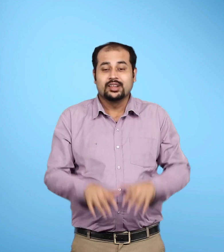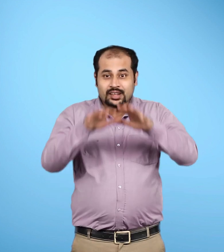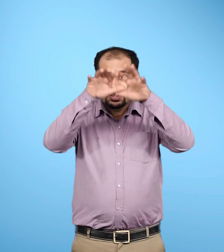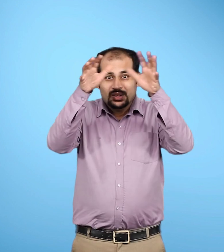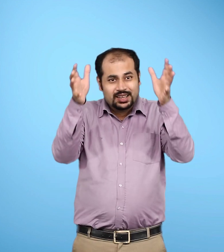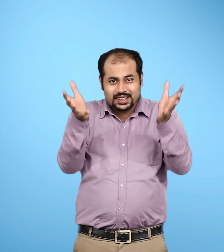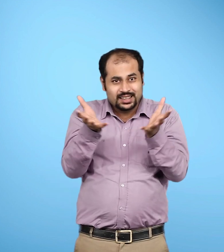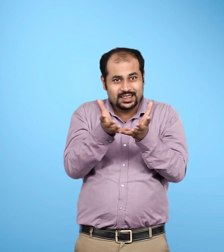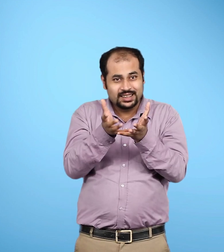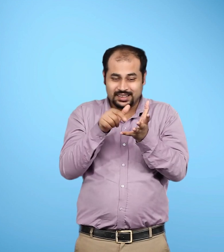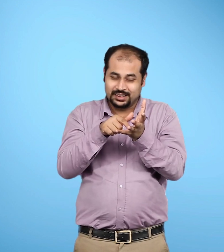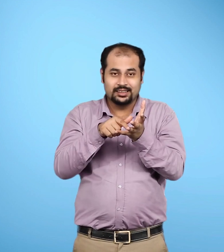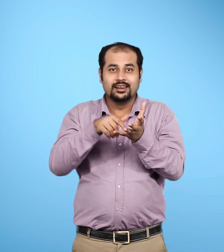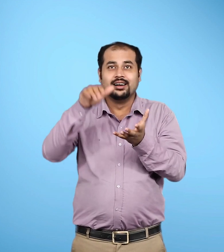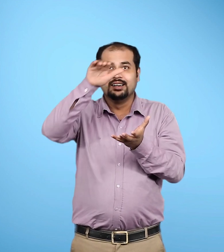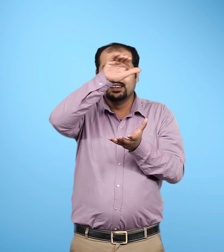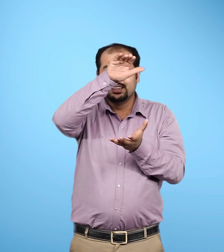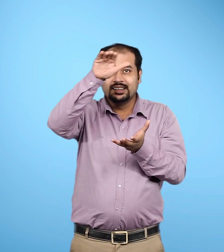यहाँ ध्रुवों के पास थोड़ी चप्टी है